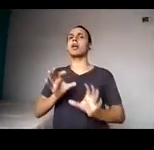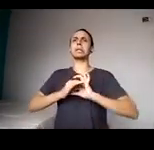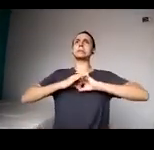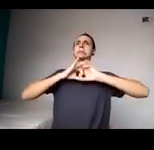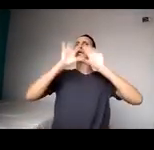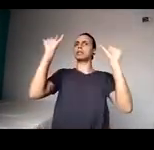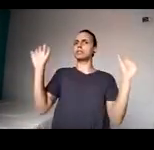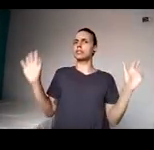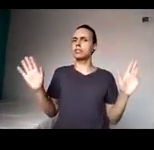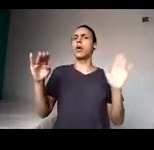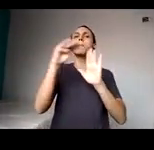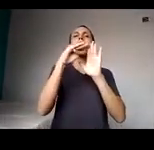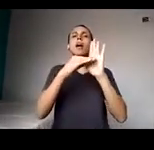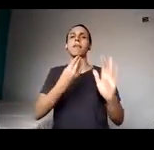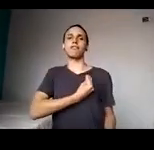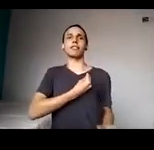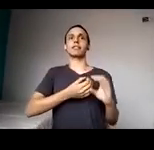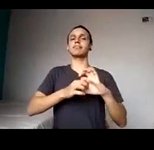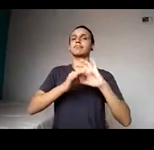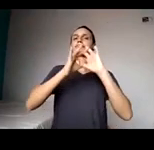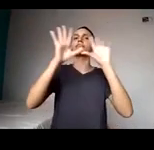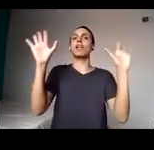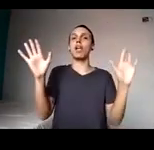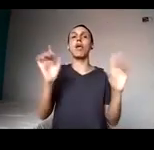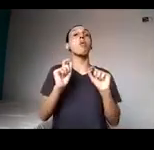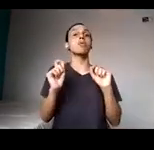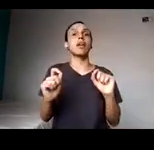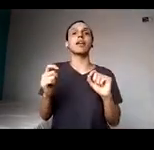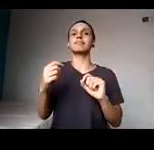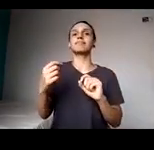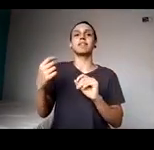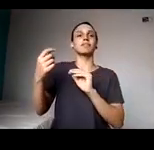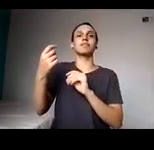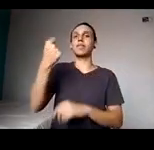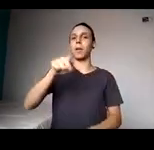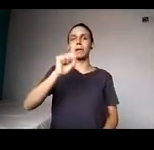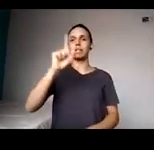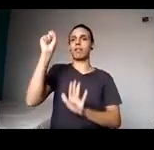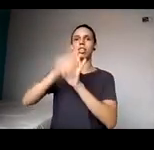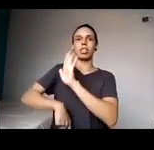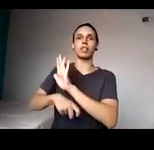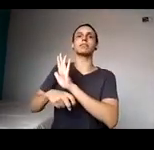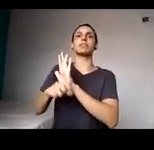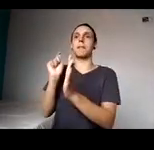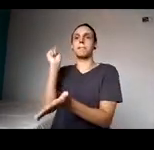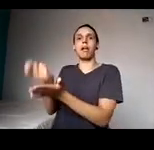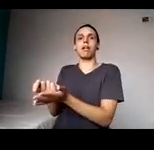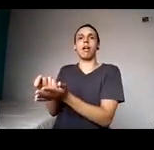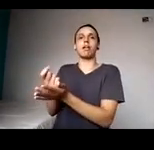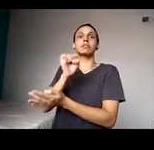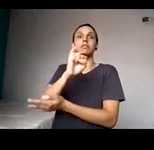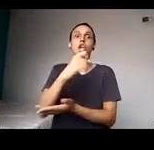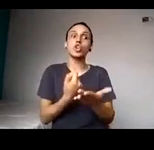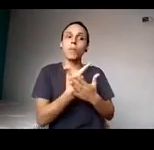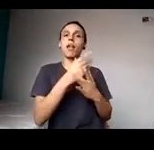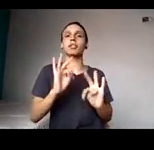a isenção fiscal para aquisição de tecnologias não só do carro, mas também de tecnologias diversas,